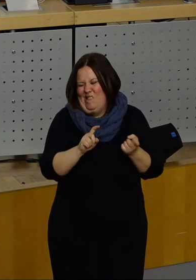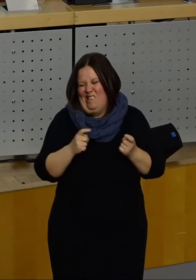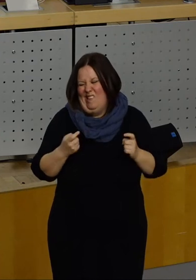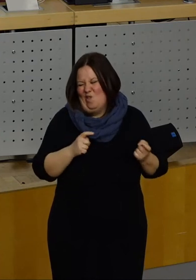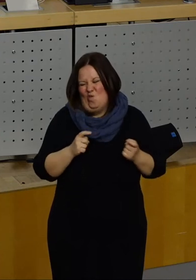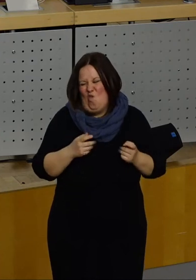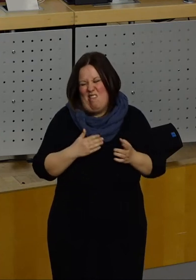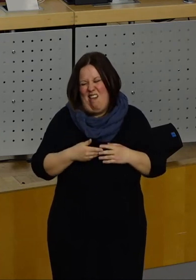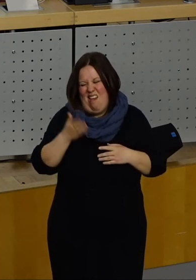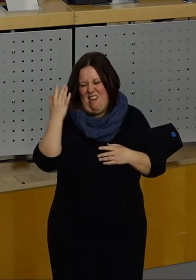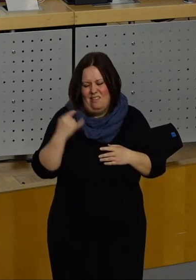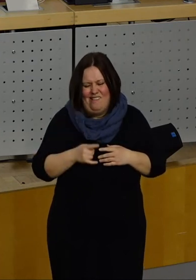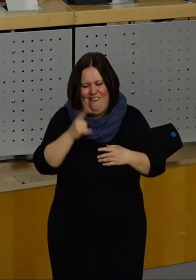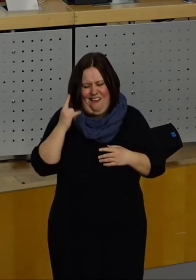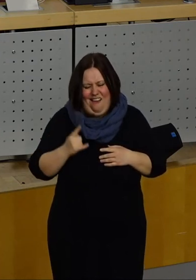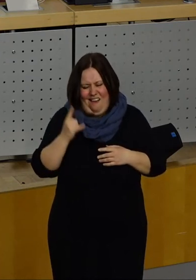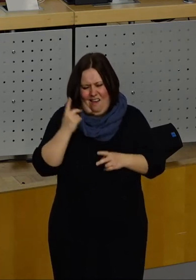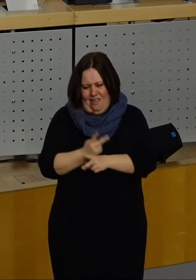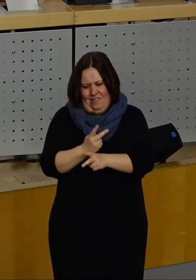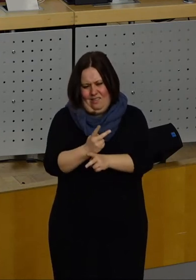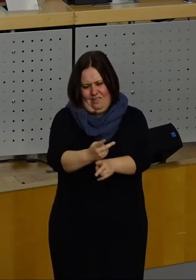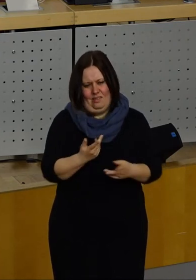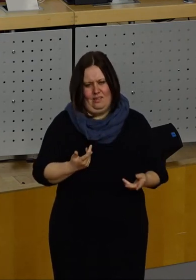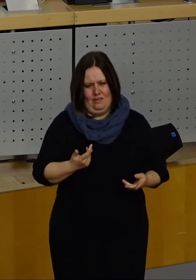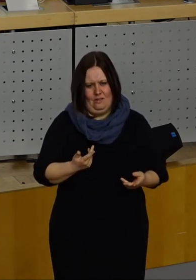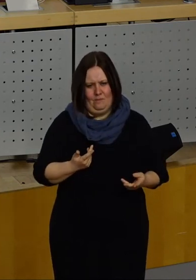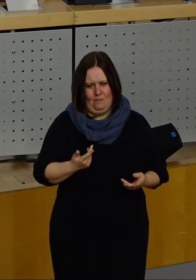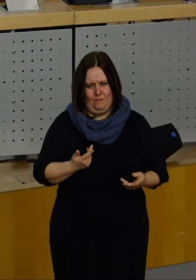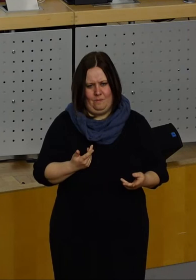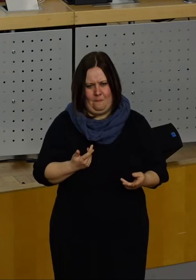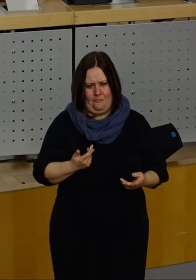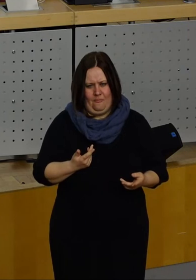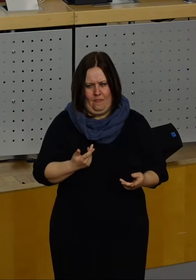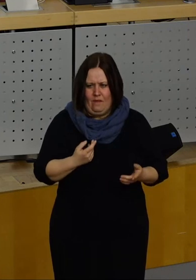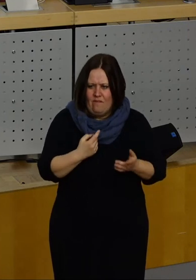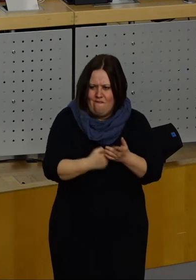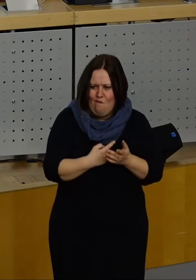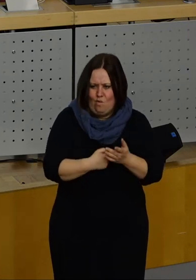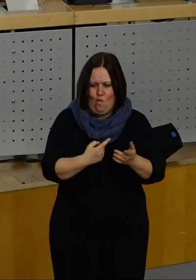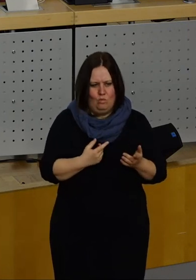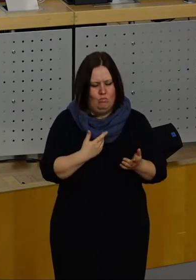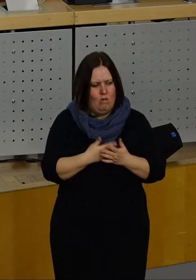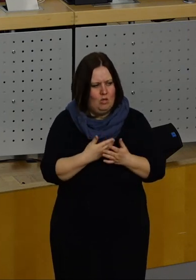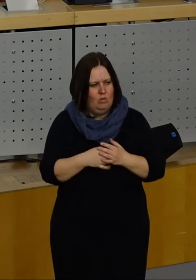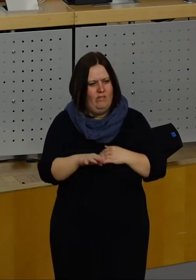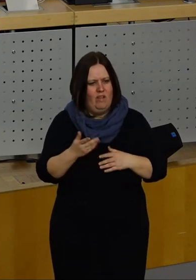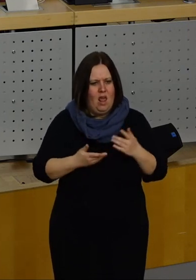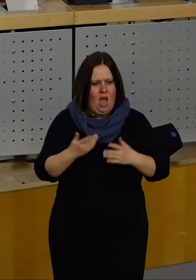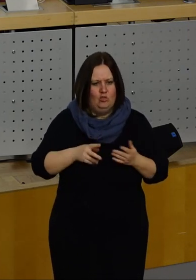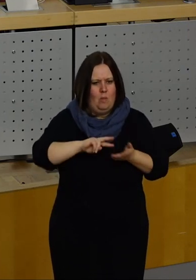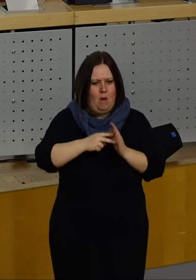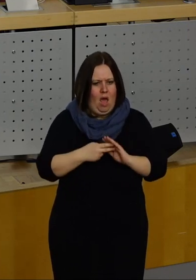führen wir seit Jahren, es geht bis zu Forderungen, die dahin gehen, wir schaffen doch mal das